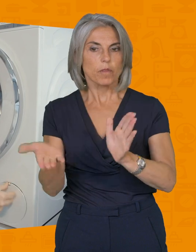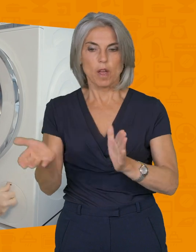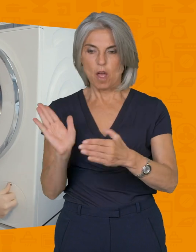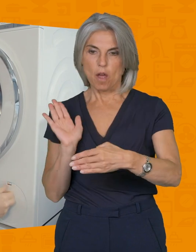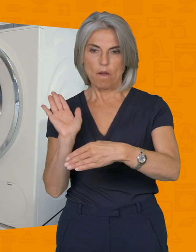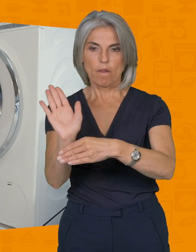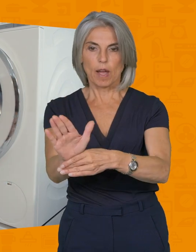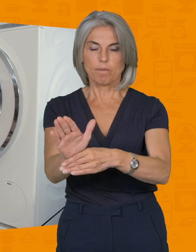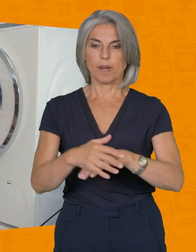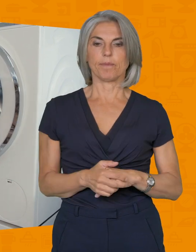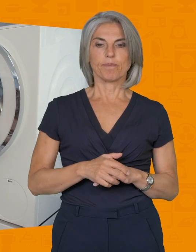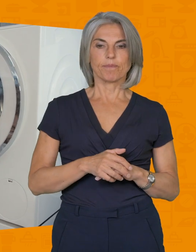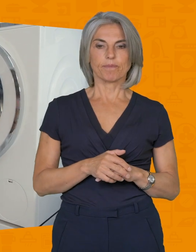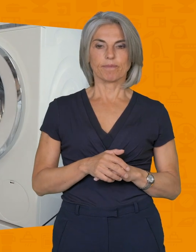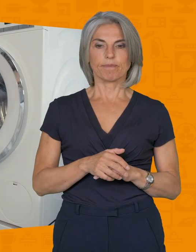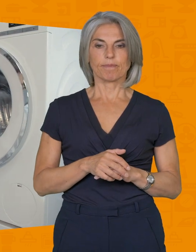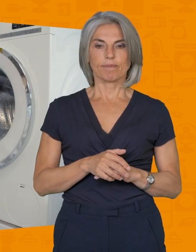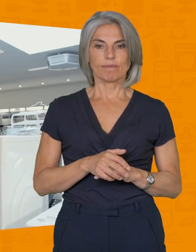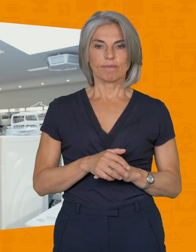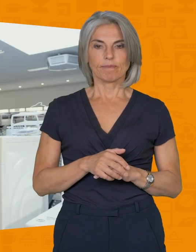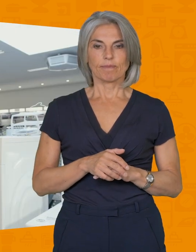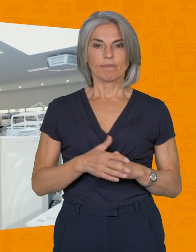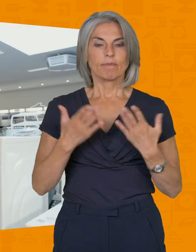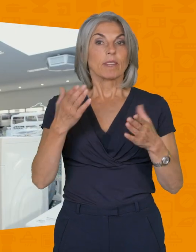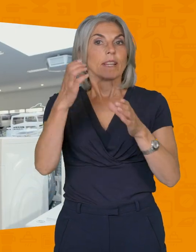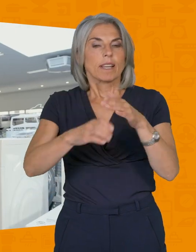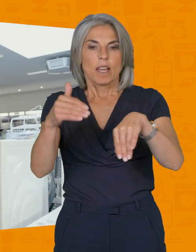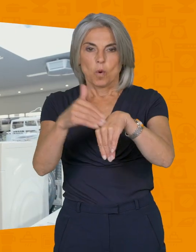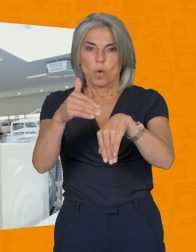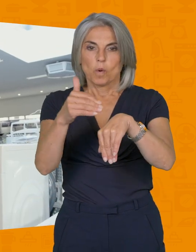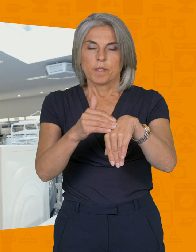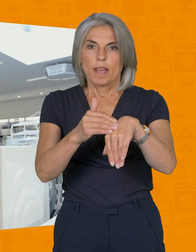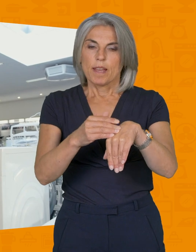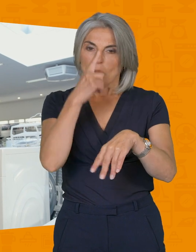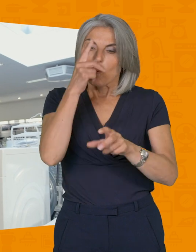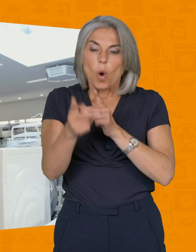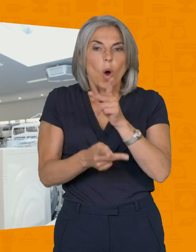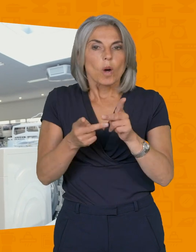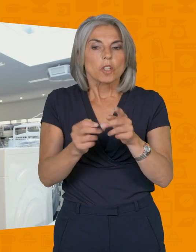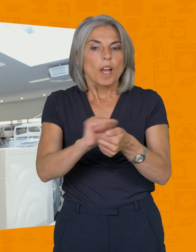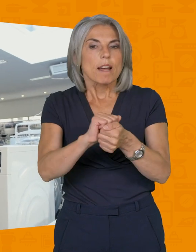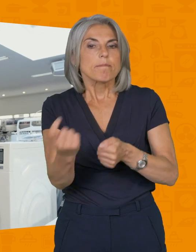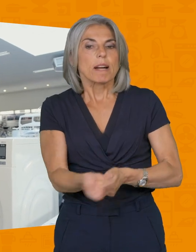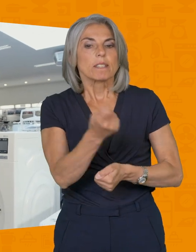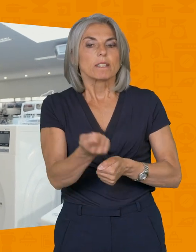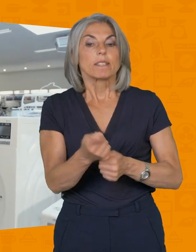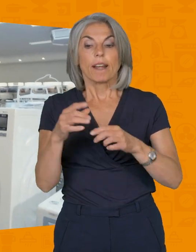votre lave-linge. Dernière chose importante lors de l'entretien de votre machine à laver, après le filtre que vous faites